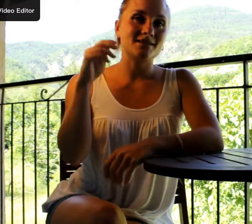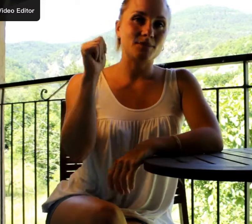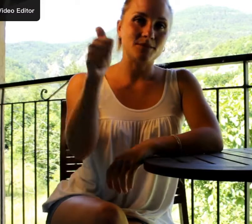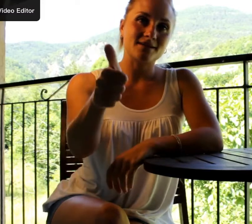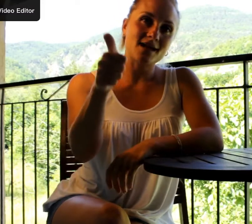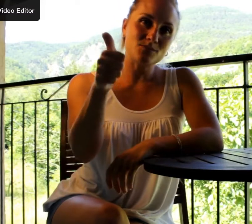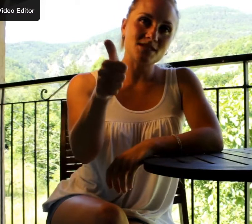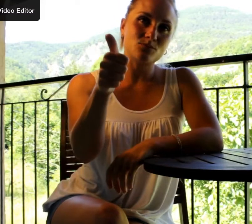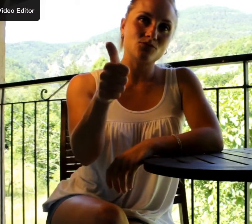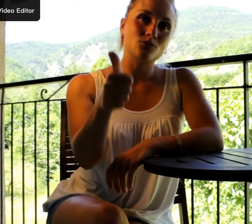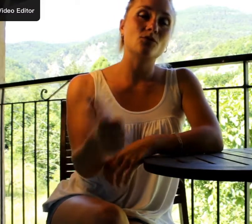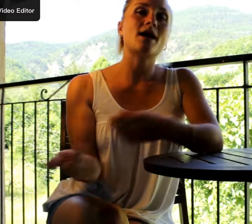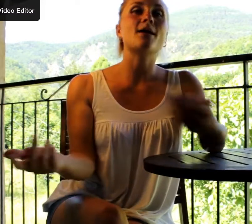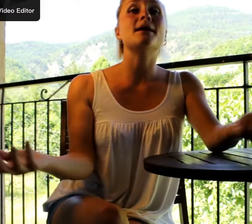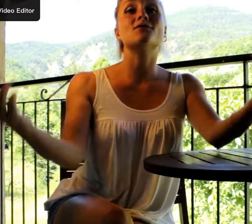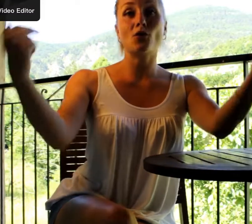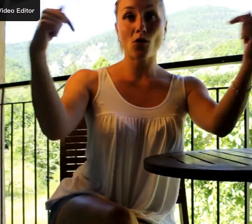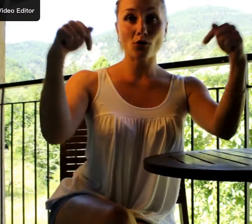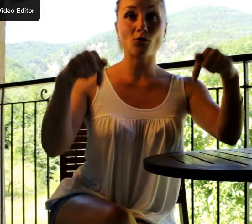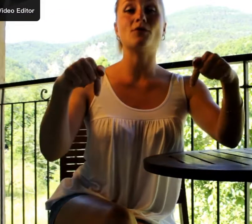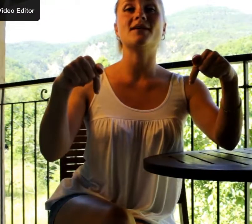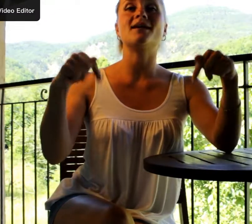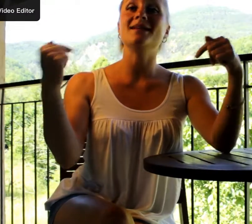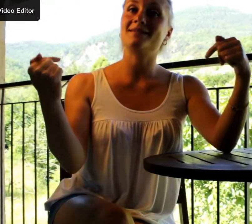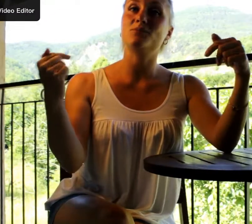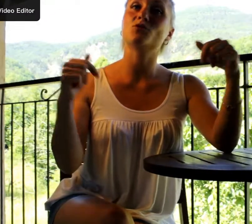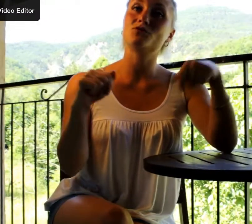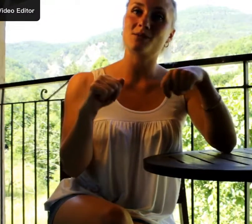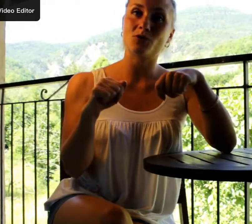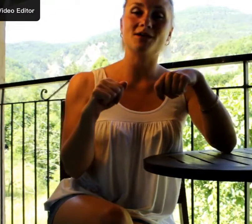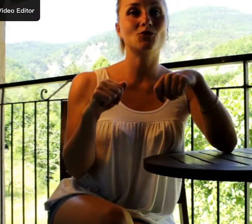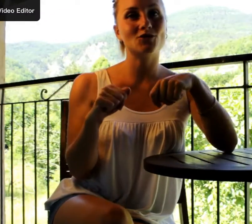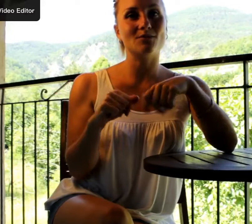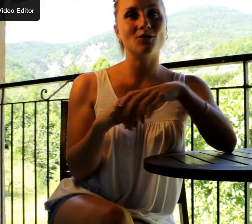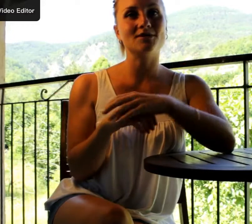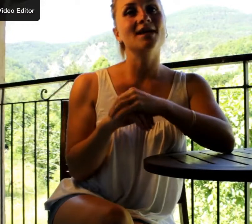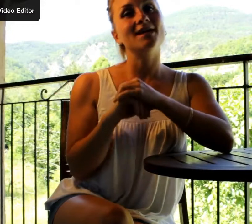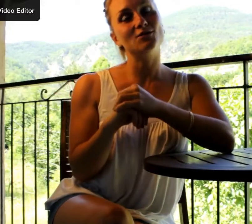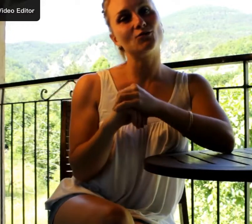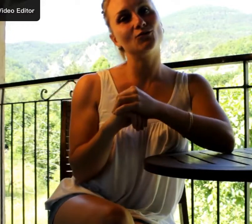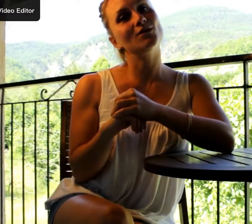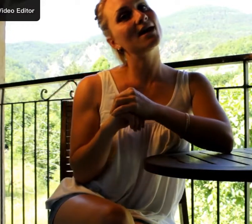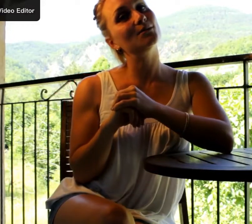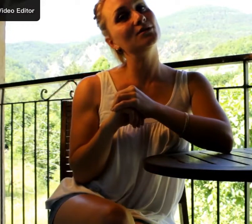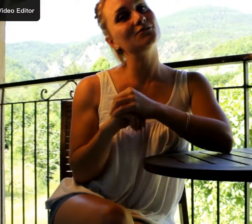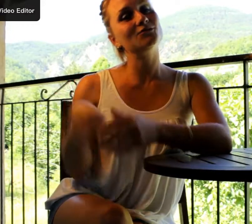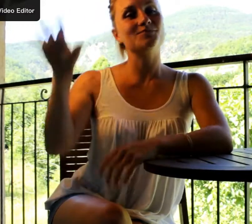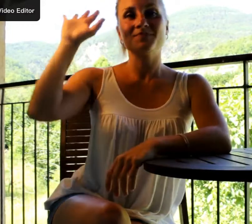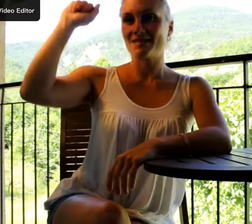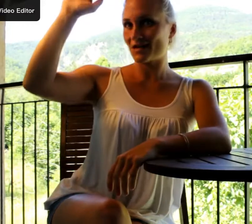pas à mettre un petit pouce bleu, à mettre en commentaire les thèmes que vous aimez, que j'aborde et surtout abonnez-vous. Ciao